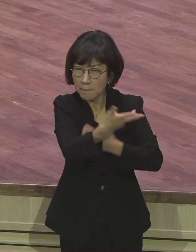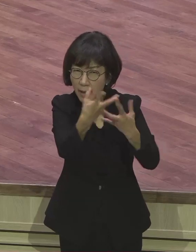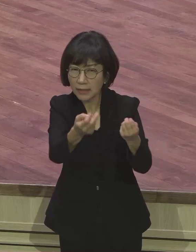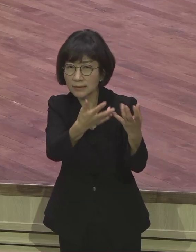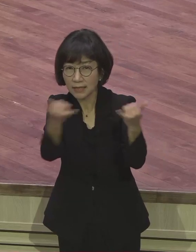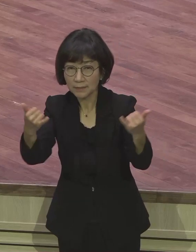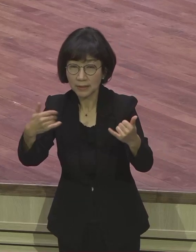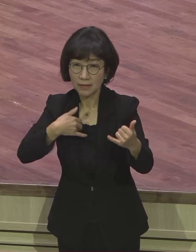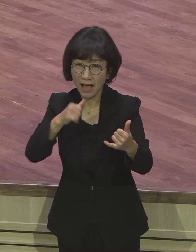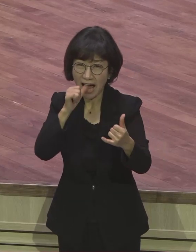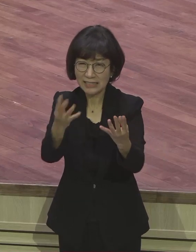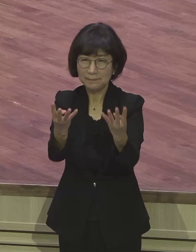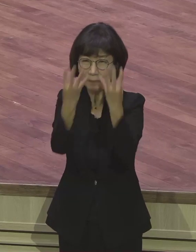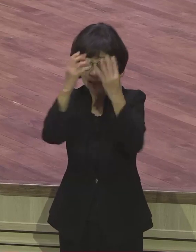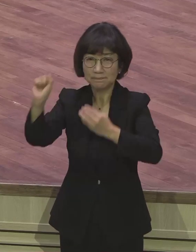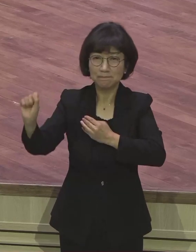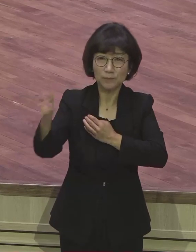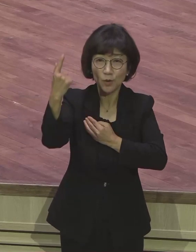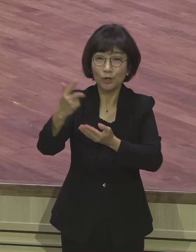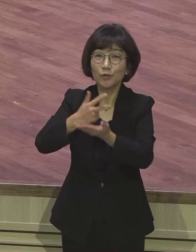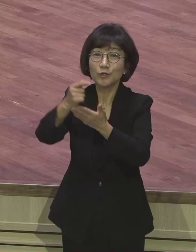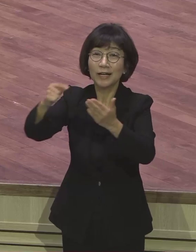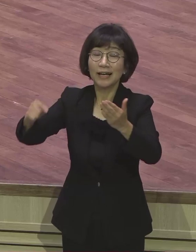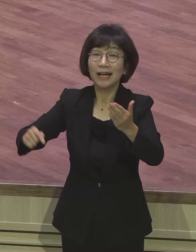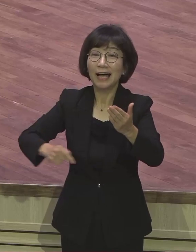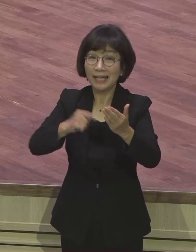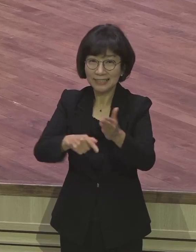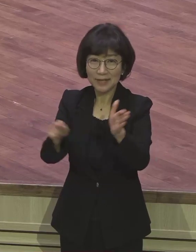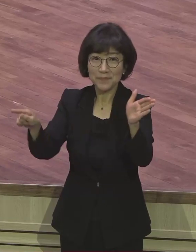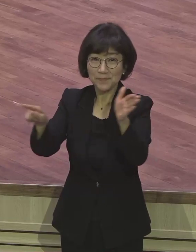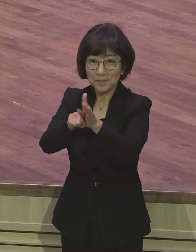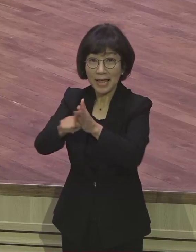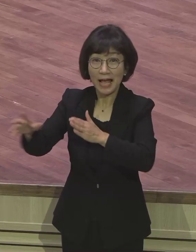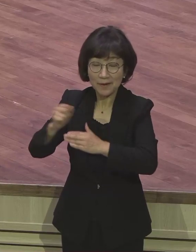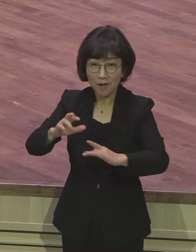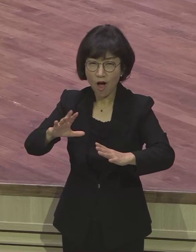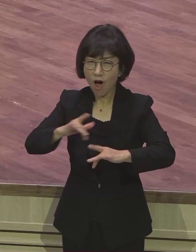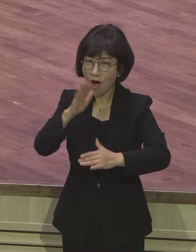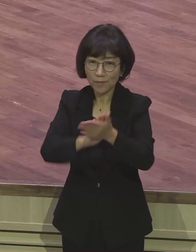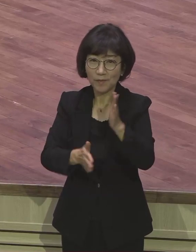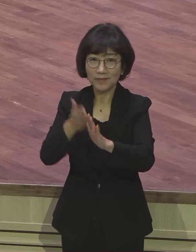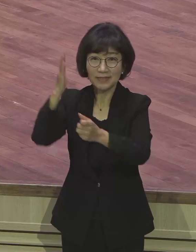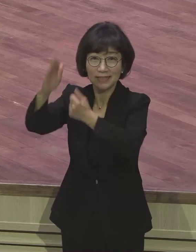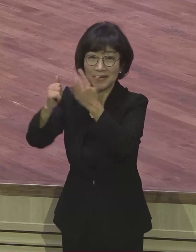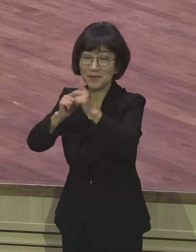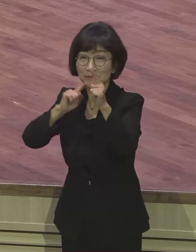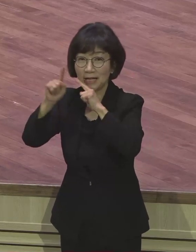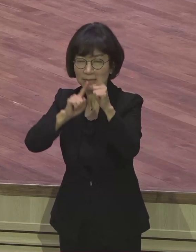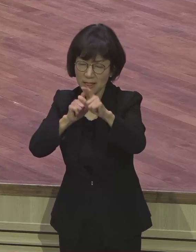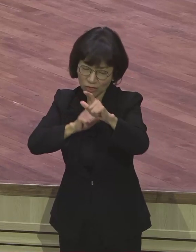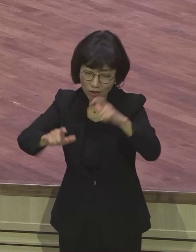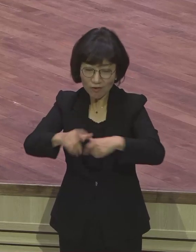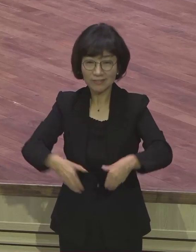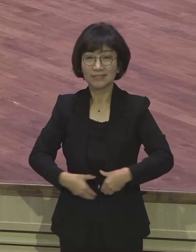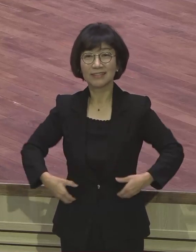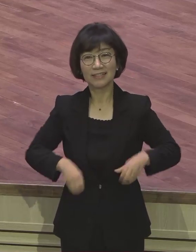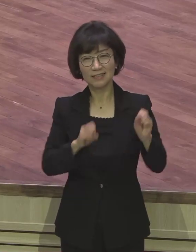말미암아 주 안에서 신뢰함으로 겁없이 하나님의 말씀을 더욱 담당에 전하게